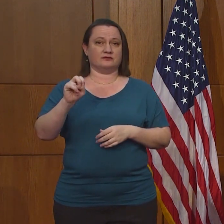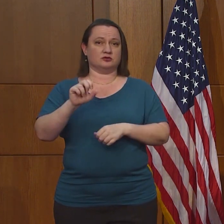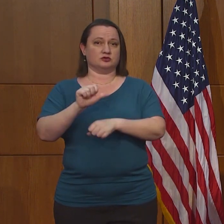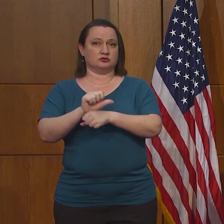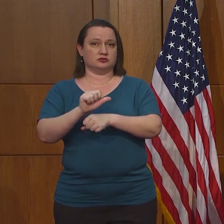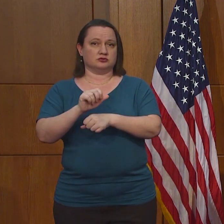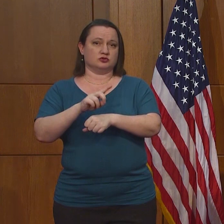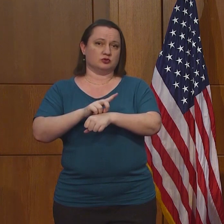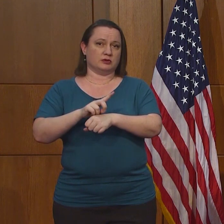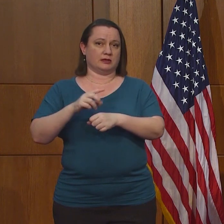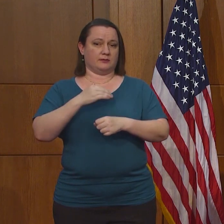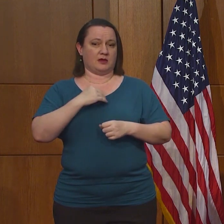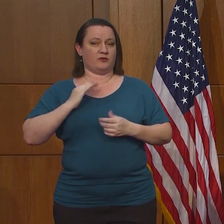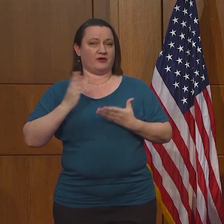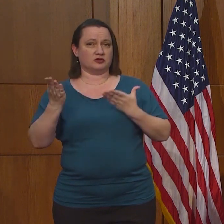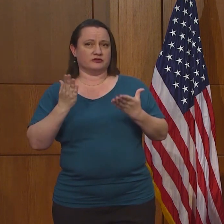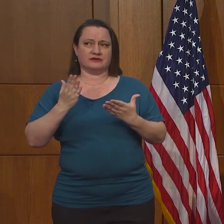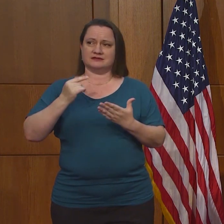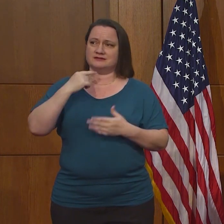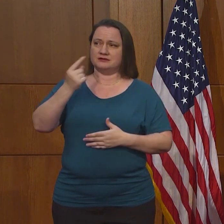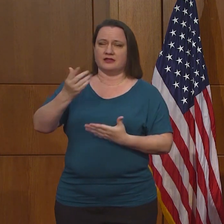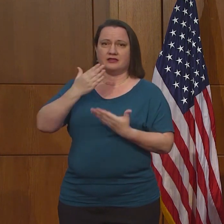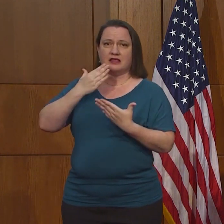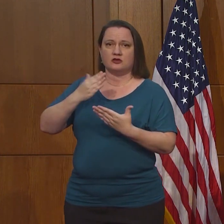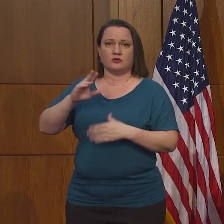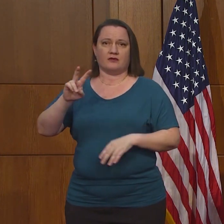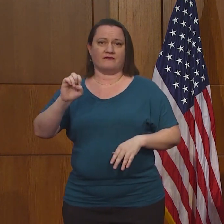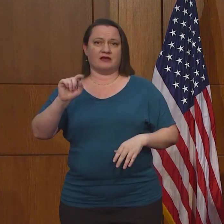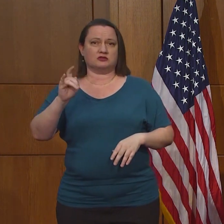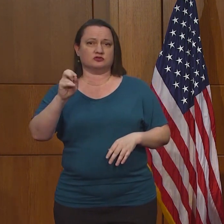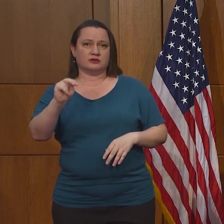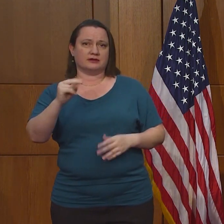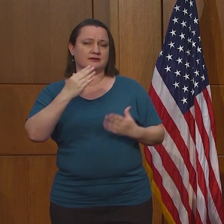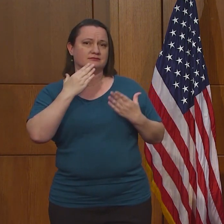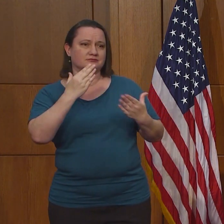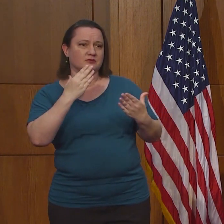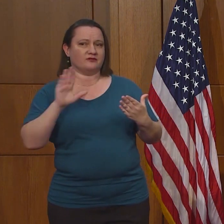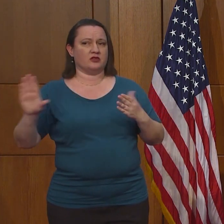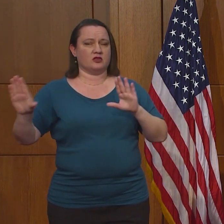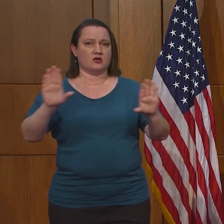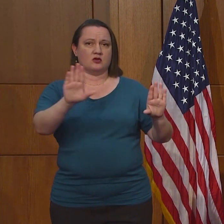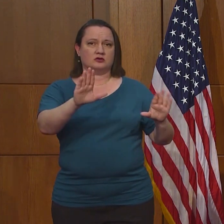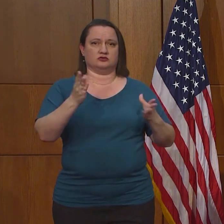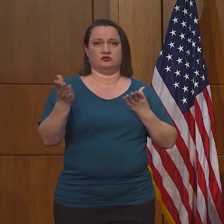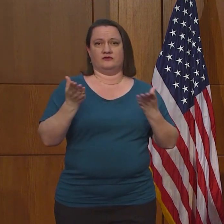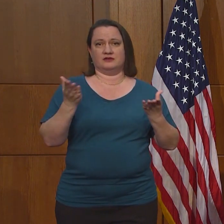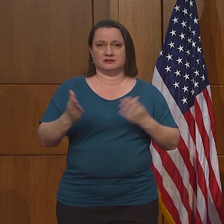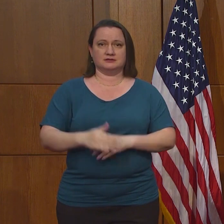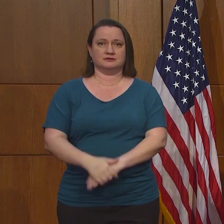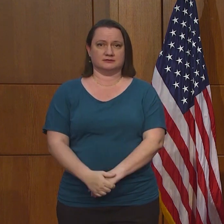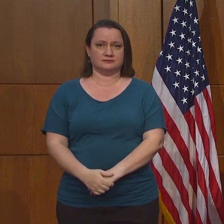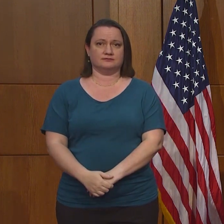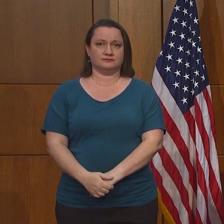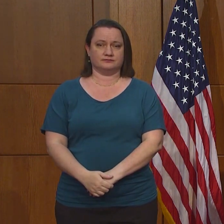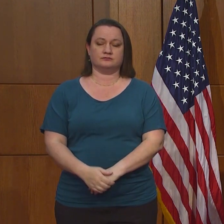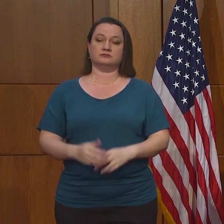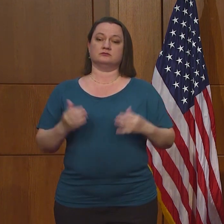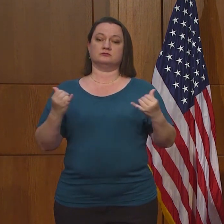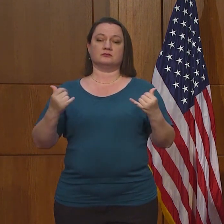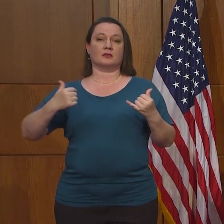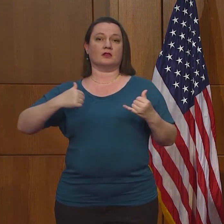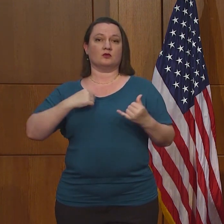que haya prestado servicio en el ejército o que sea un veterano en el ejército o que esté sirviendo actualmente, dele las gracias.